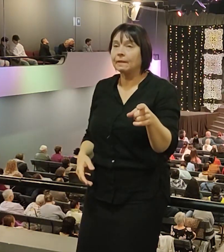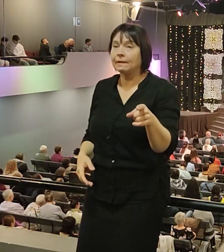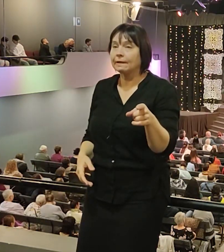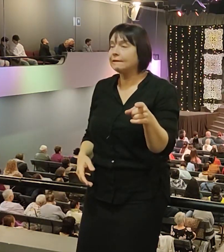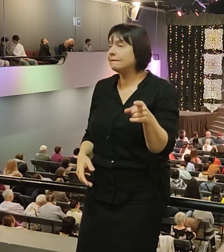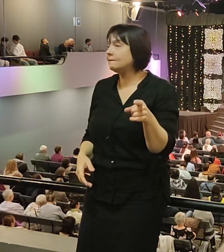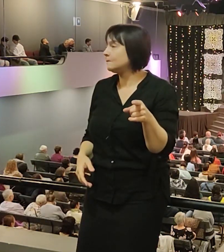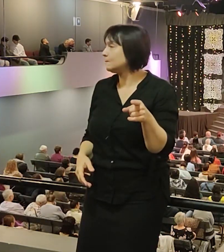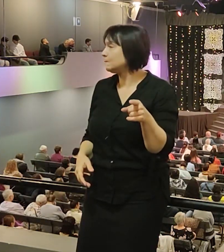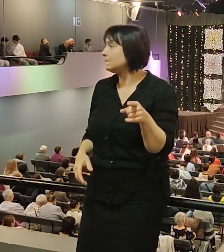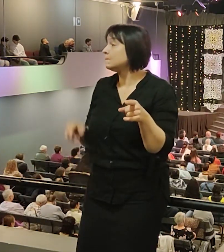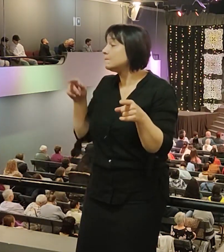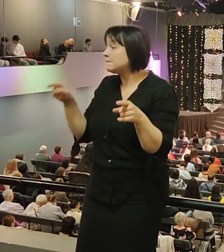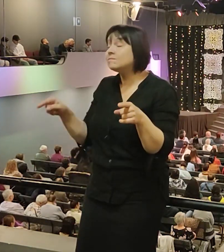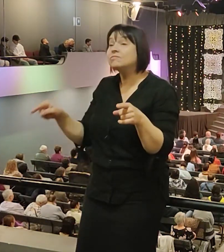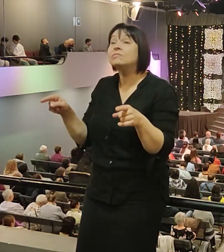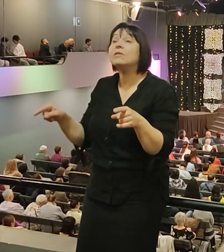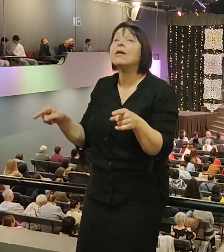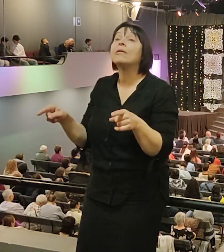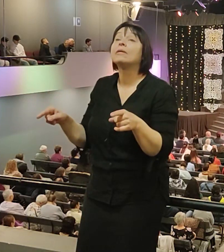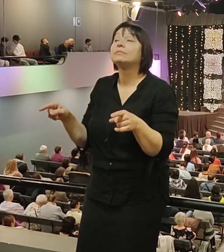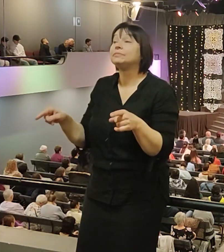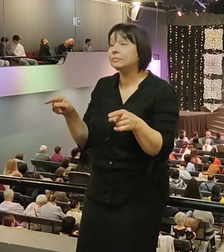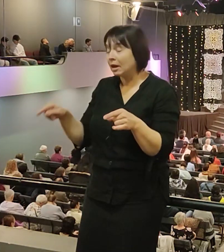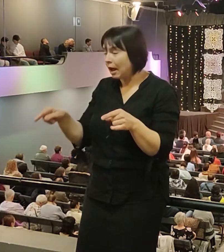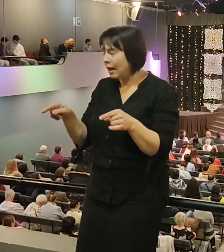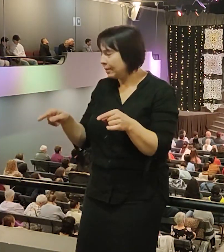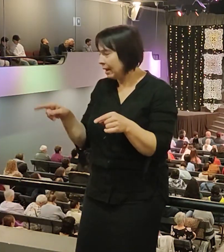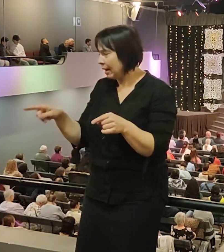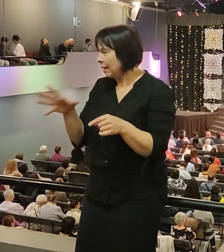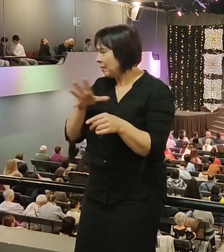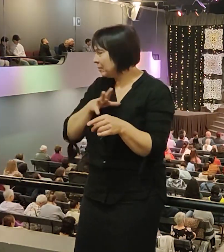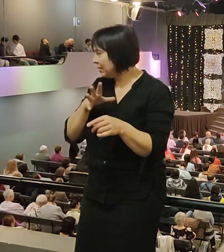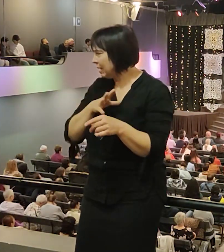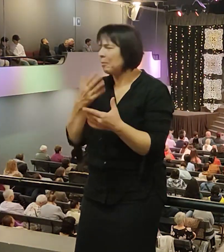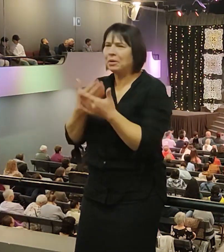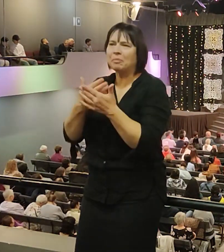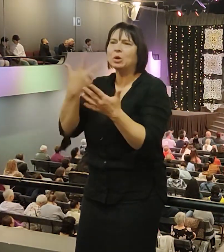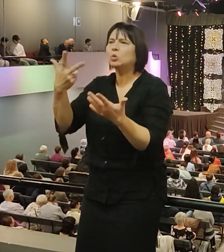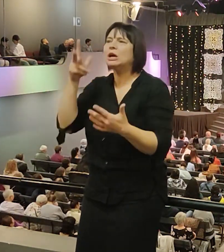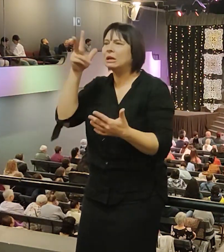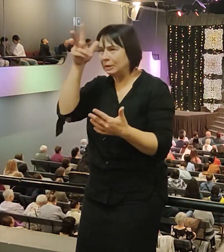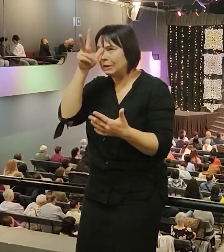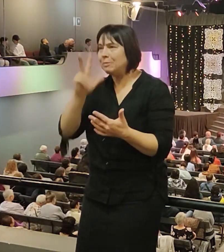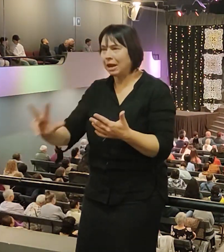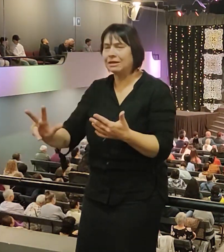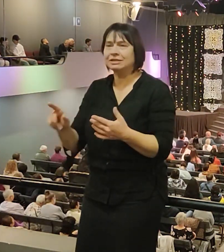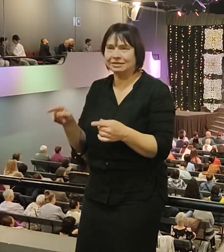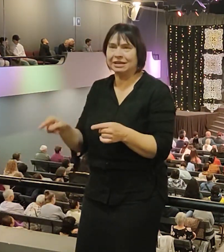ходила там, вернулась домой. Вот когда мы жили в Джамбуле, у нас были пчелы. Я был в Ташкенте,